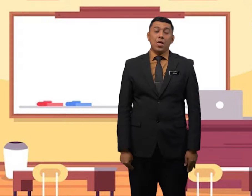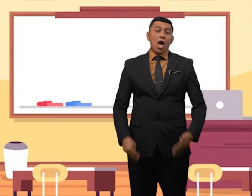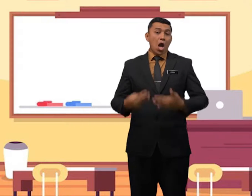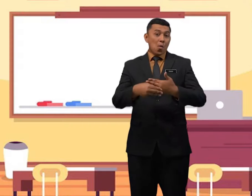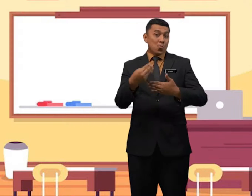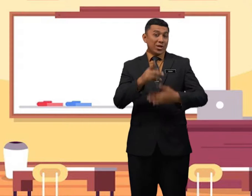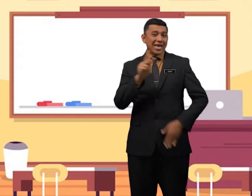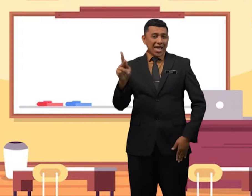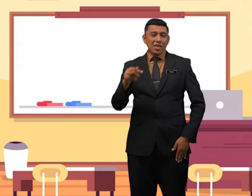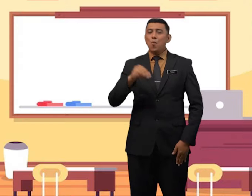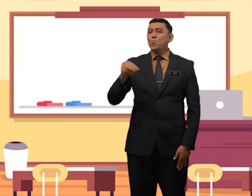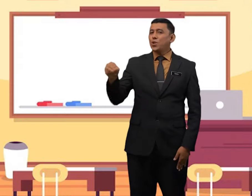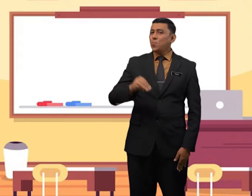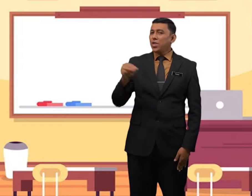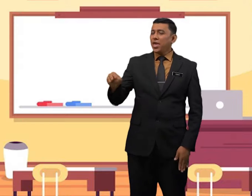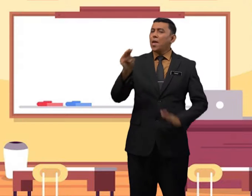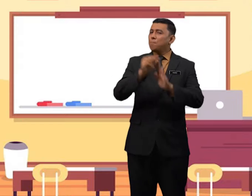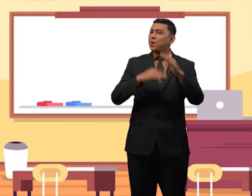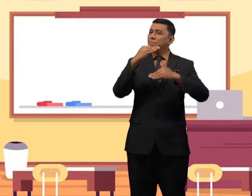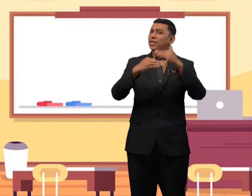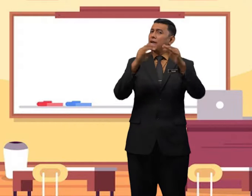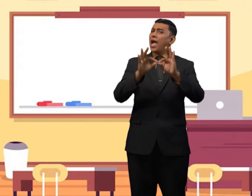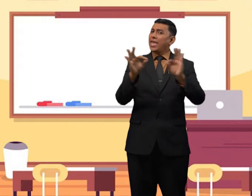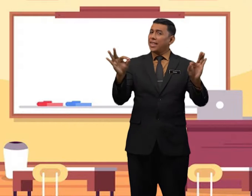mudahkan murid-murid membina ayat?